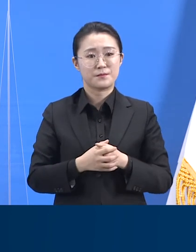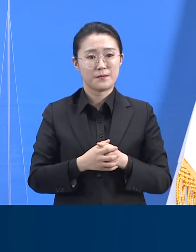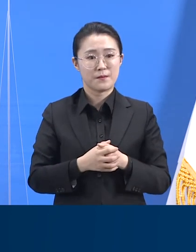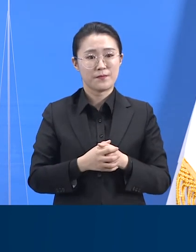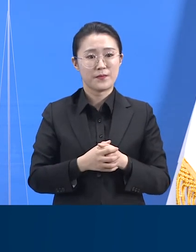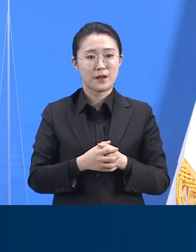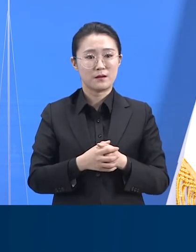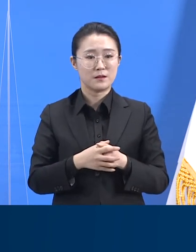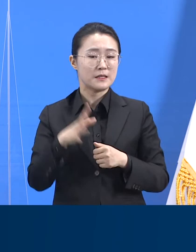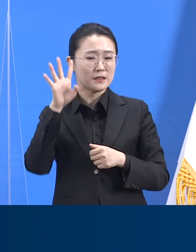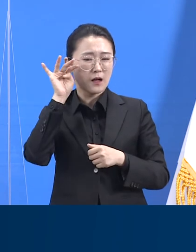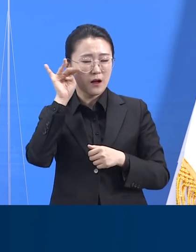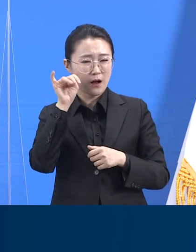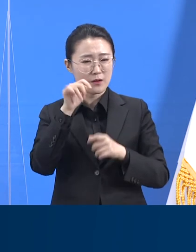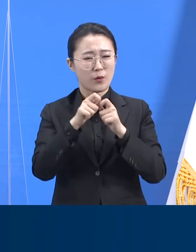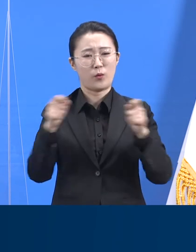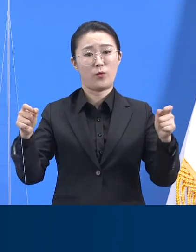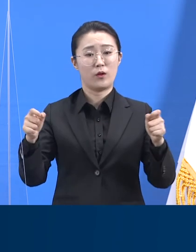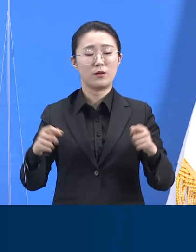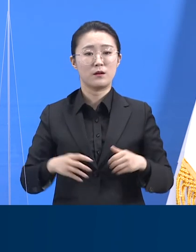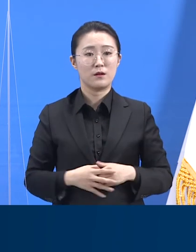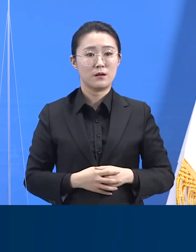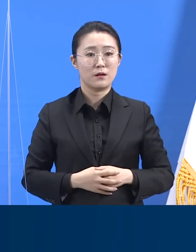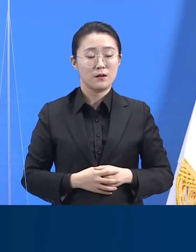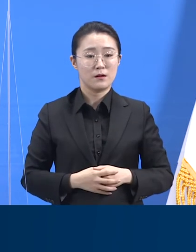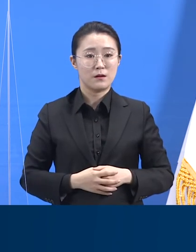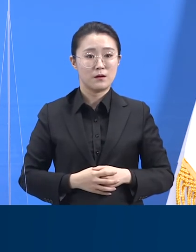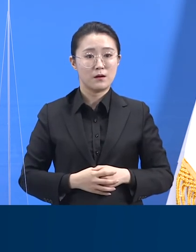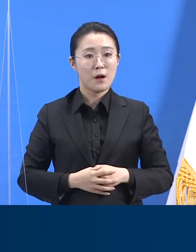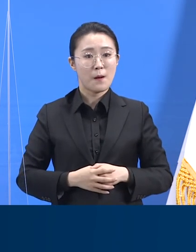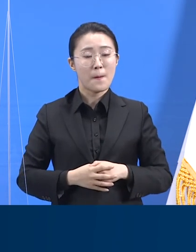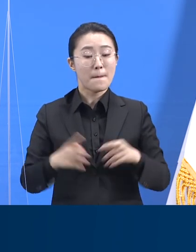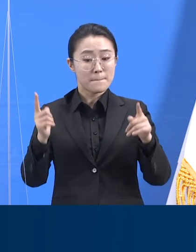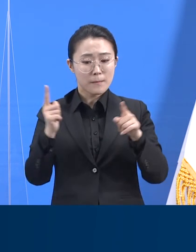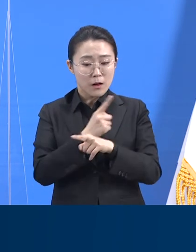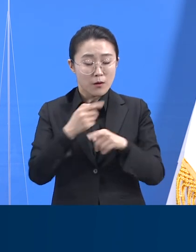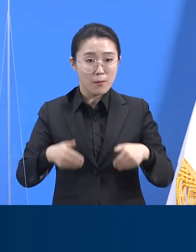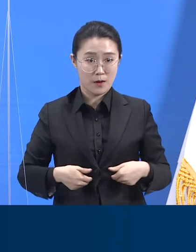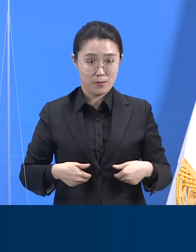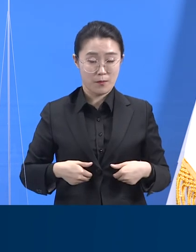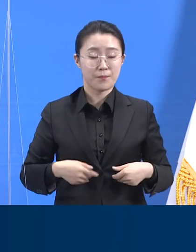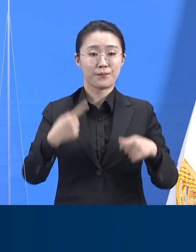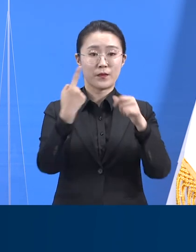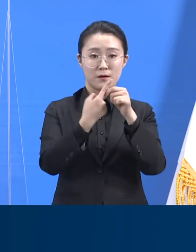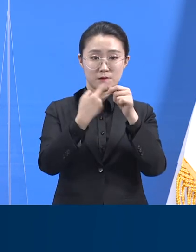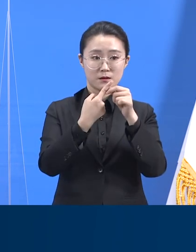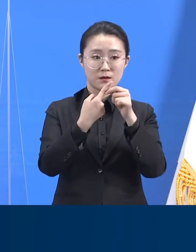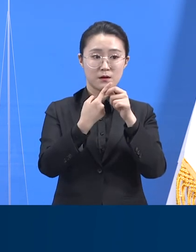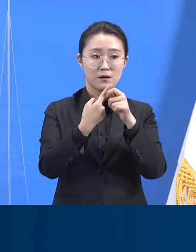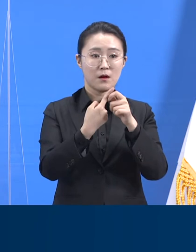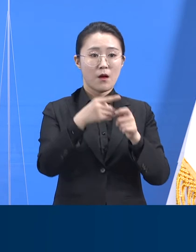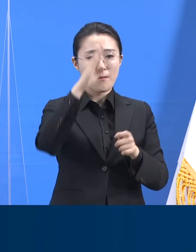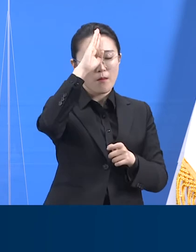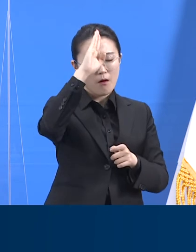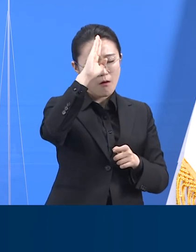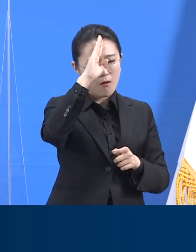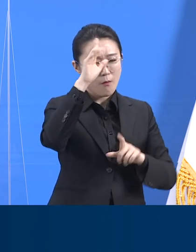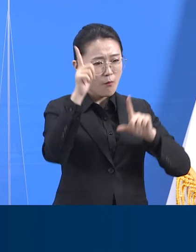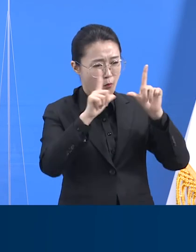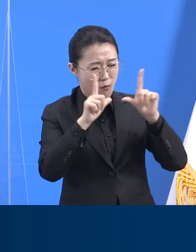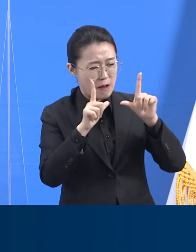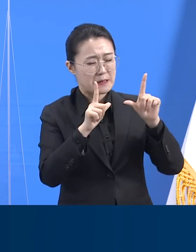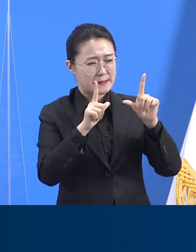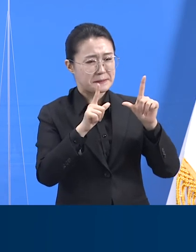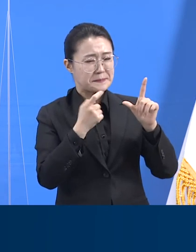가지로 나뉩니다. 첫째, 도민들이 의심증상 발현 시 검사를 받을 수 있도록 인식을 제고하는